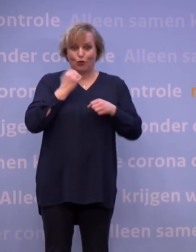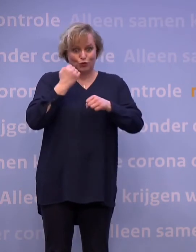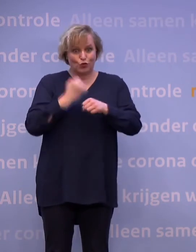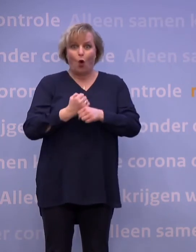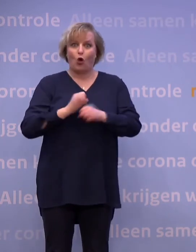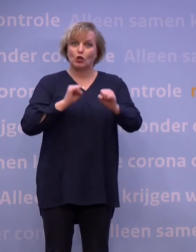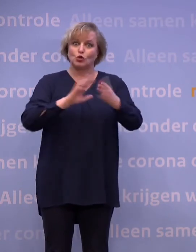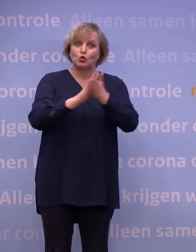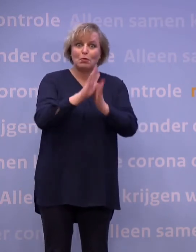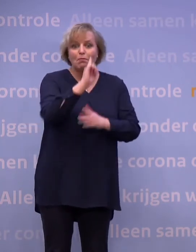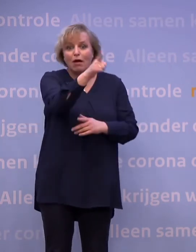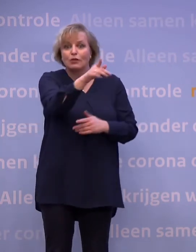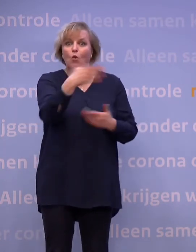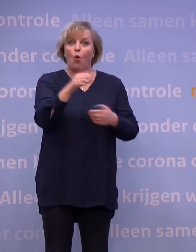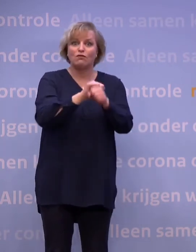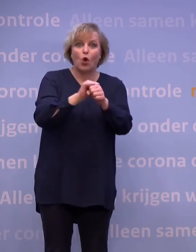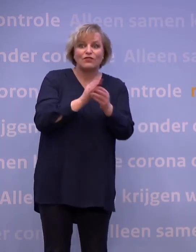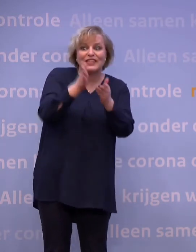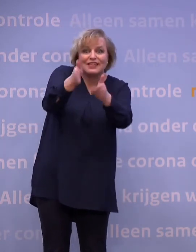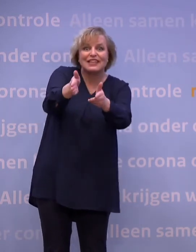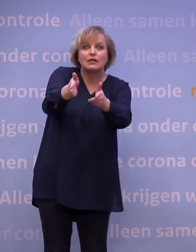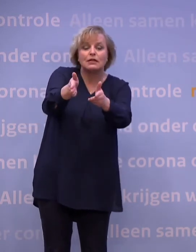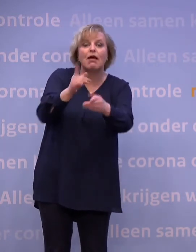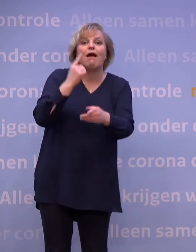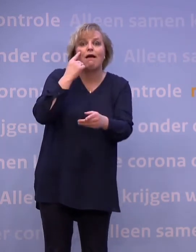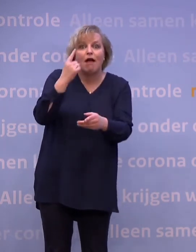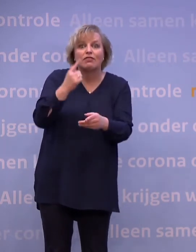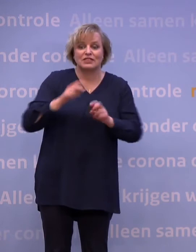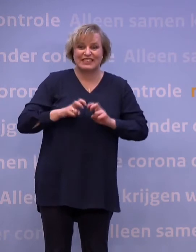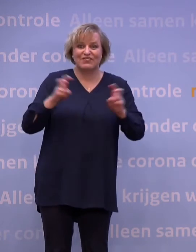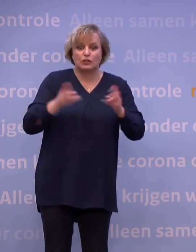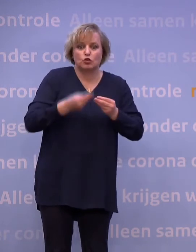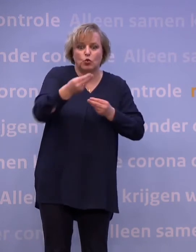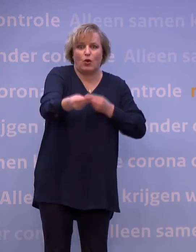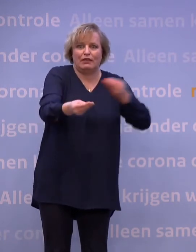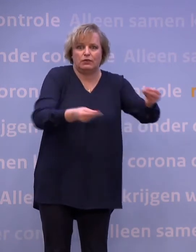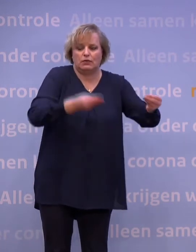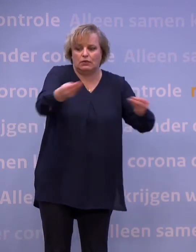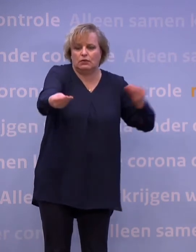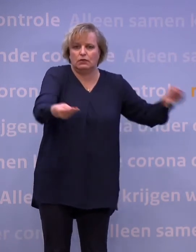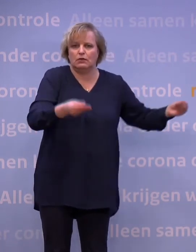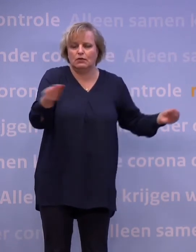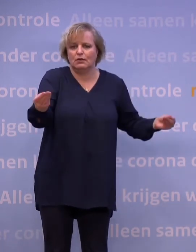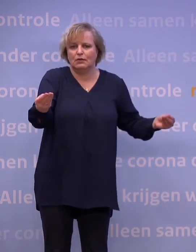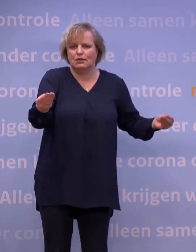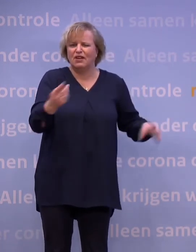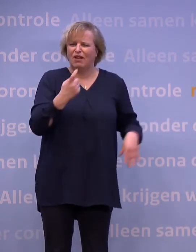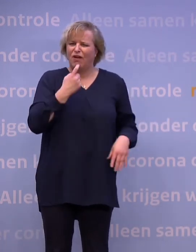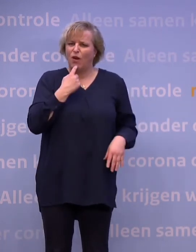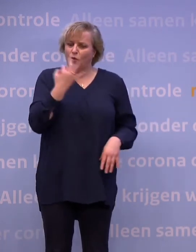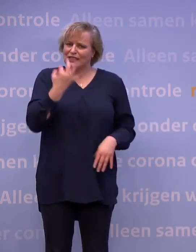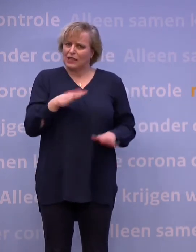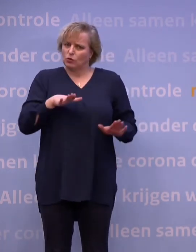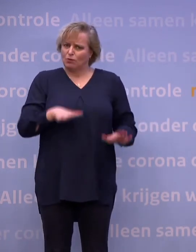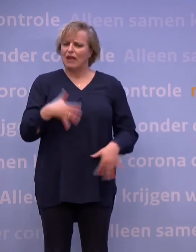supermarkt of even ergens op de koffie? Dan is de kans groot dat je het virus aan een ander doorgeeft. En natuurlijk is het lastig om binnen te